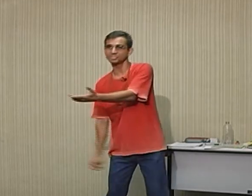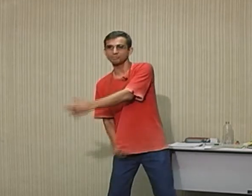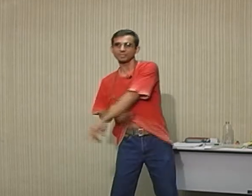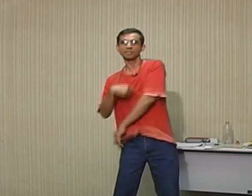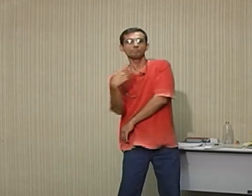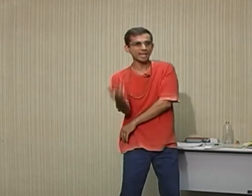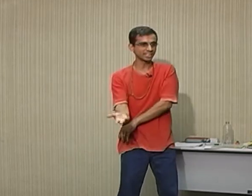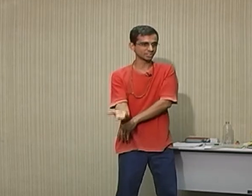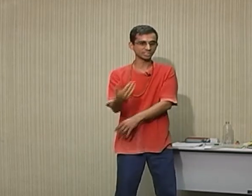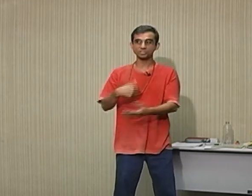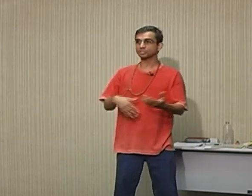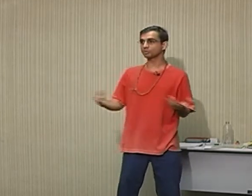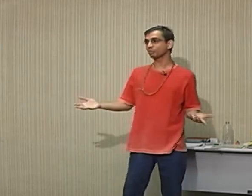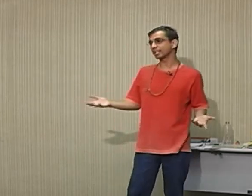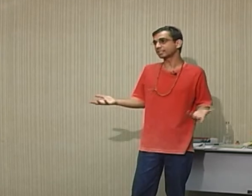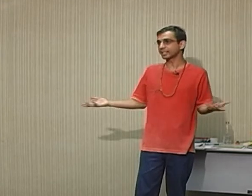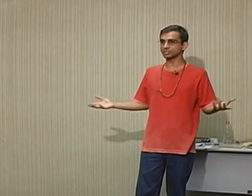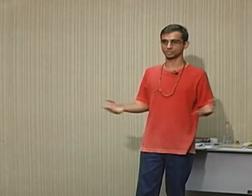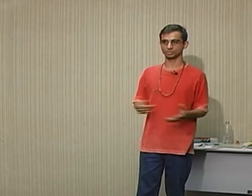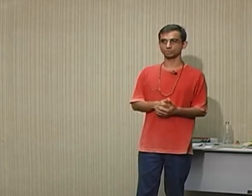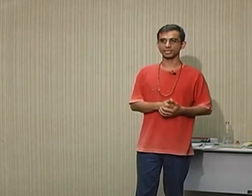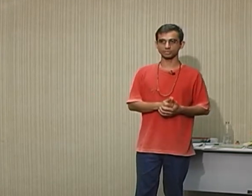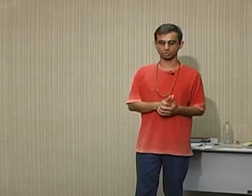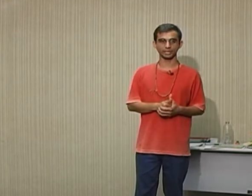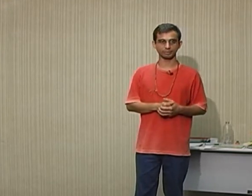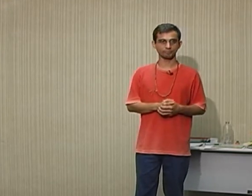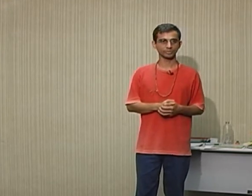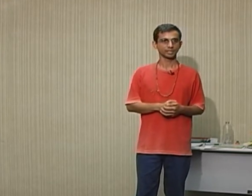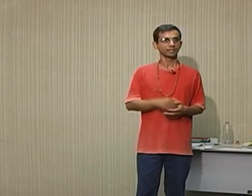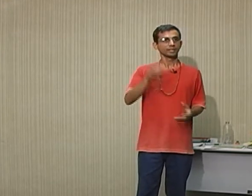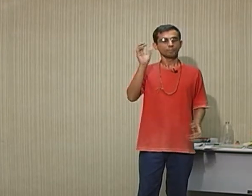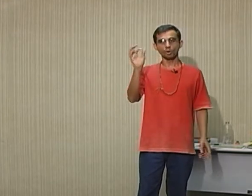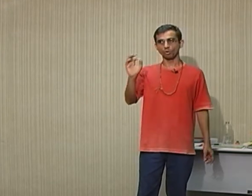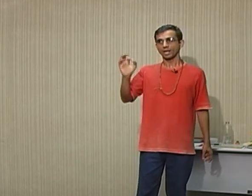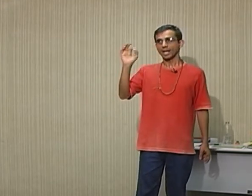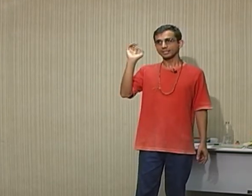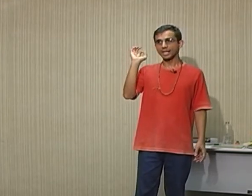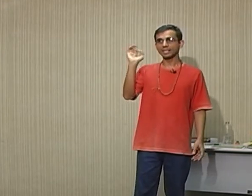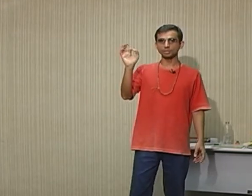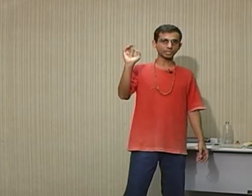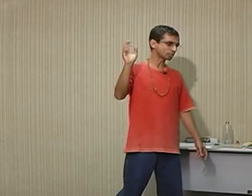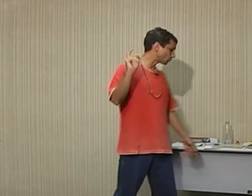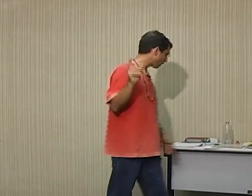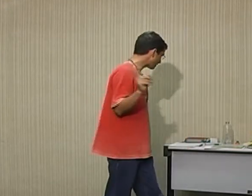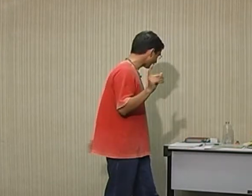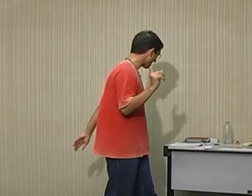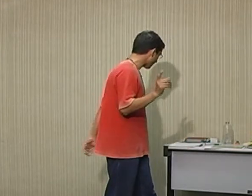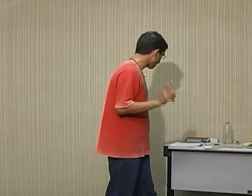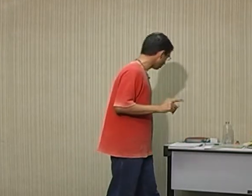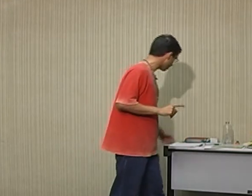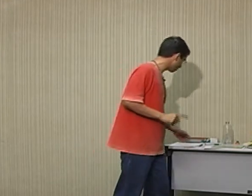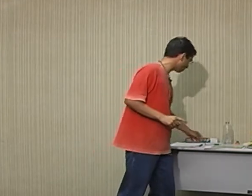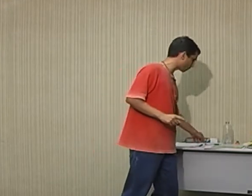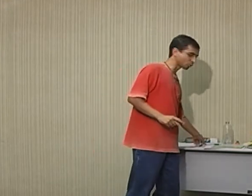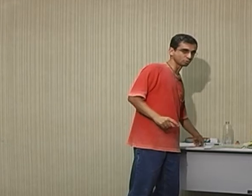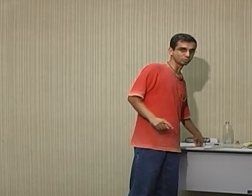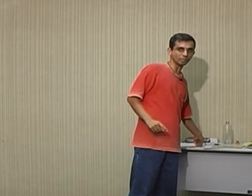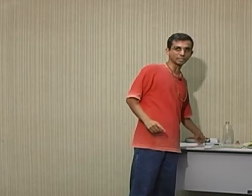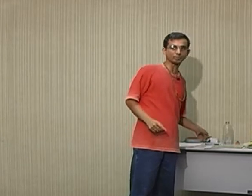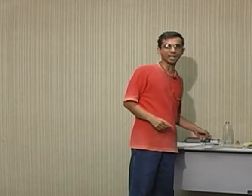perde. A gente nem entende o que é a história. Bom, daí o que a gente faz é um trabalho que eu costumo chamar de palavra